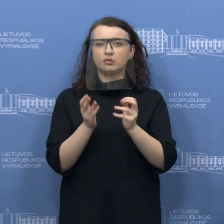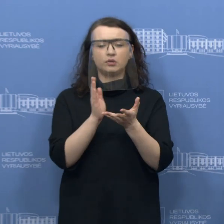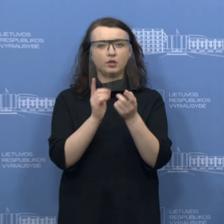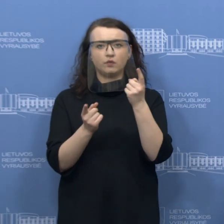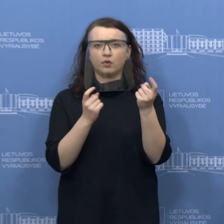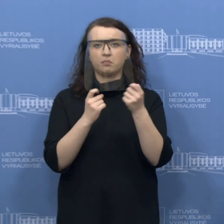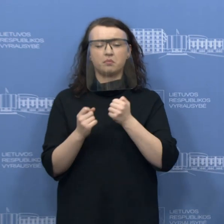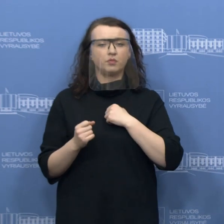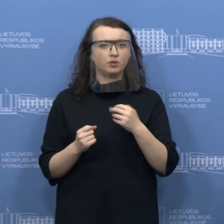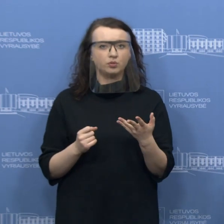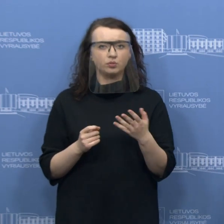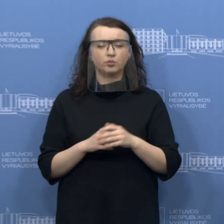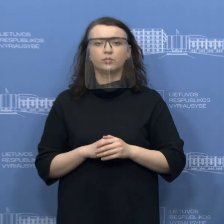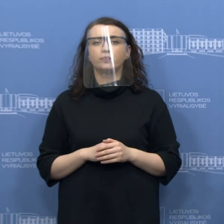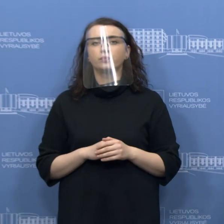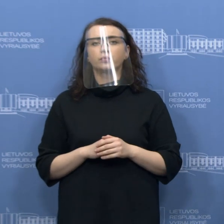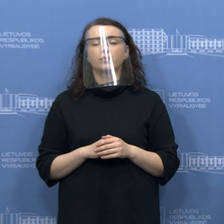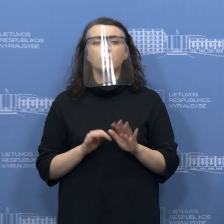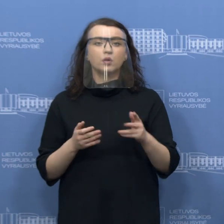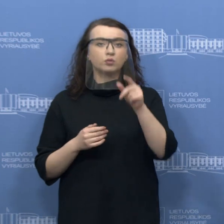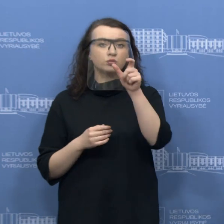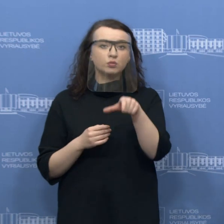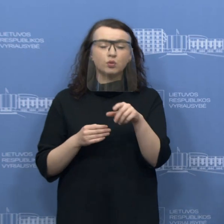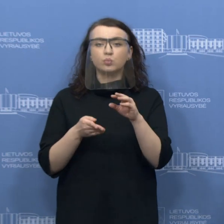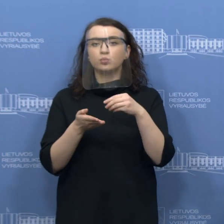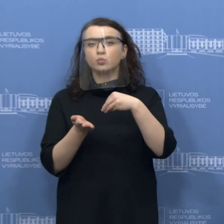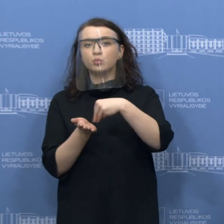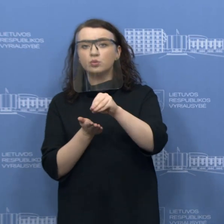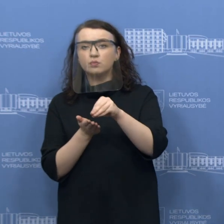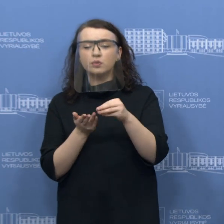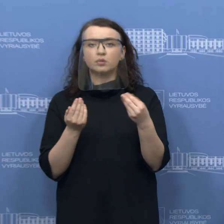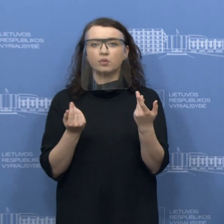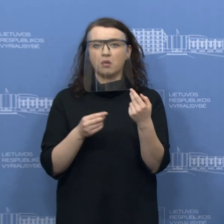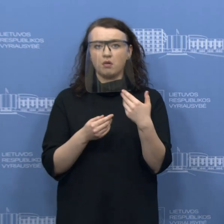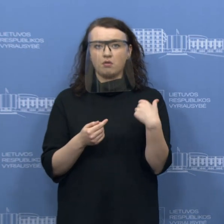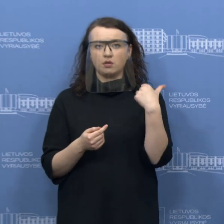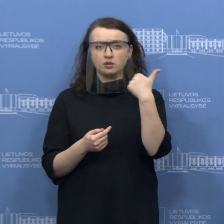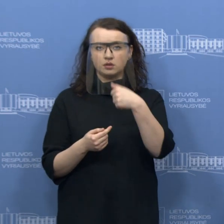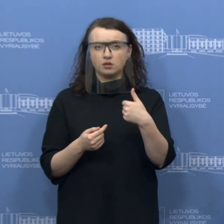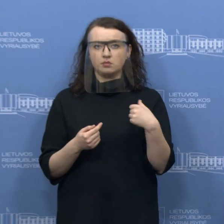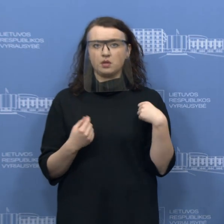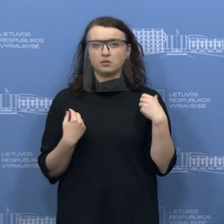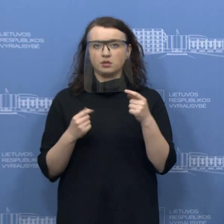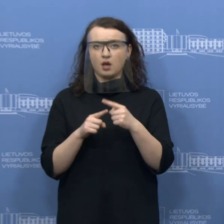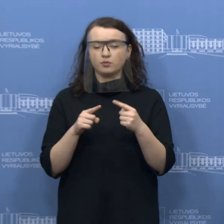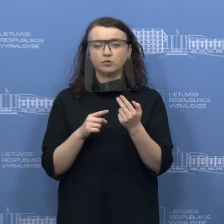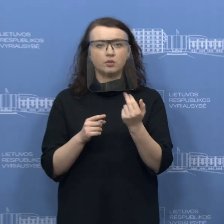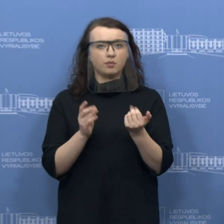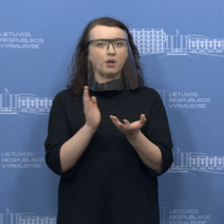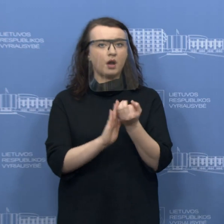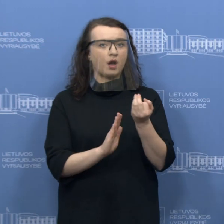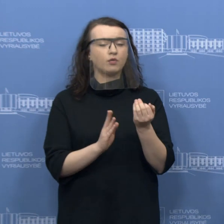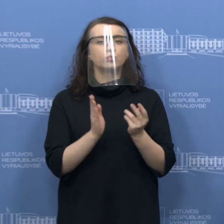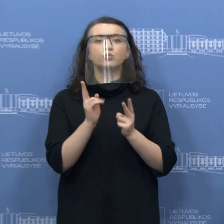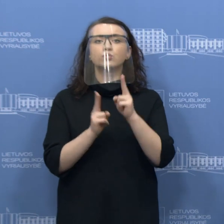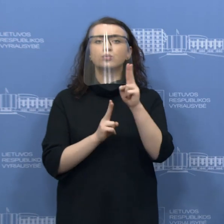elektronėje erdvėje. Tai yra asmens apsaugai ir asmeniniam naudojimui. Ir